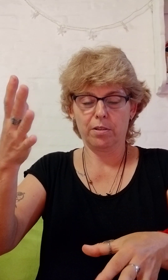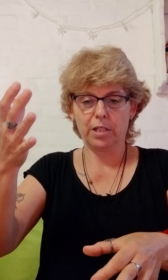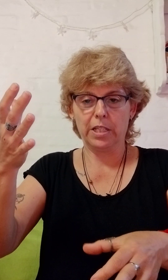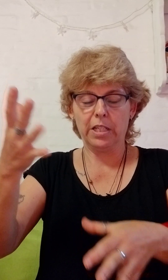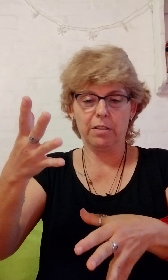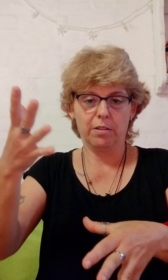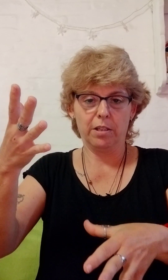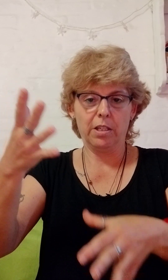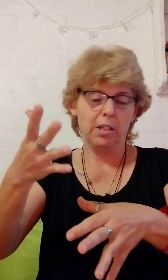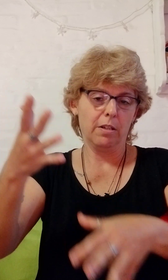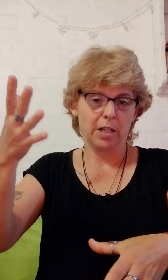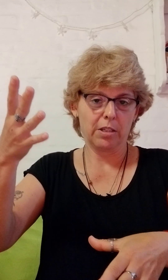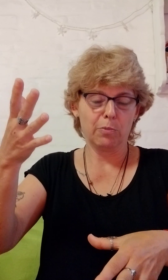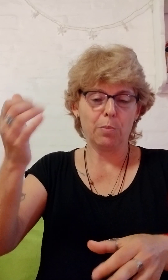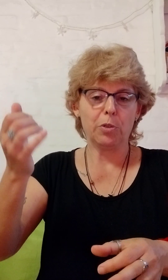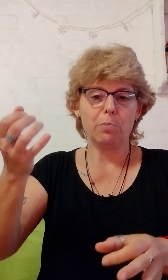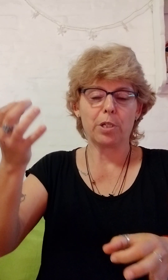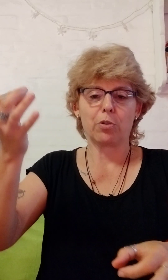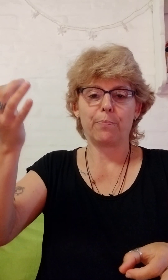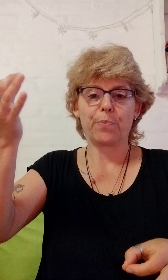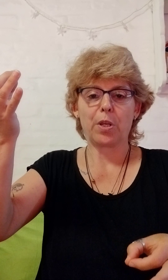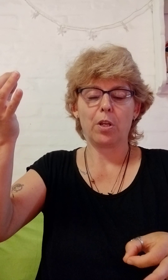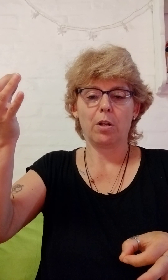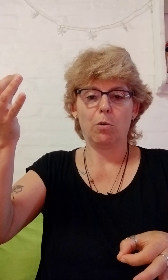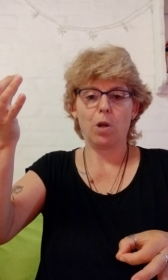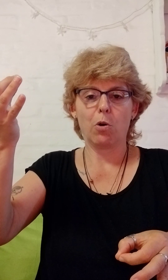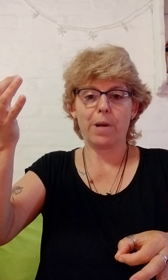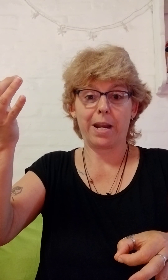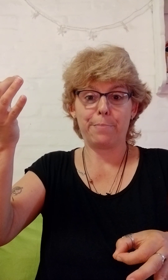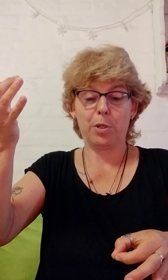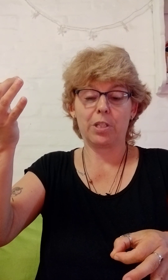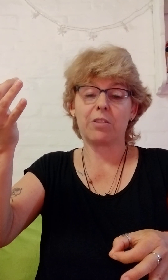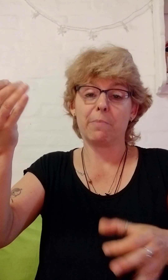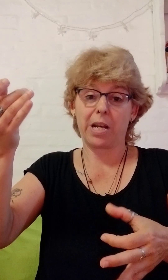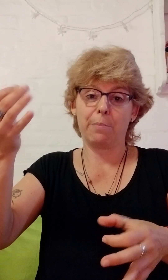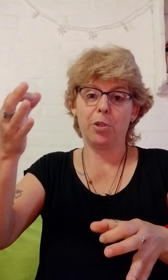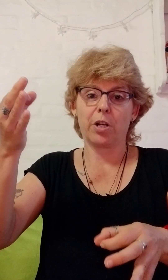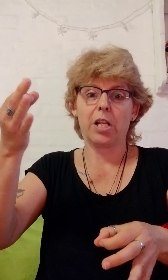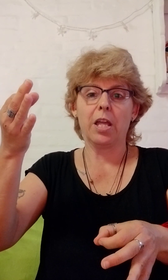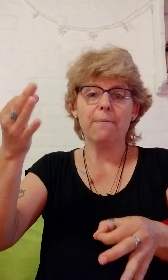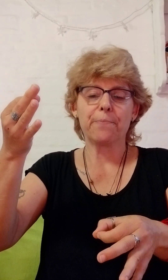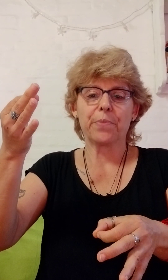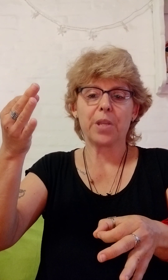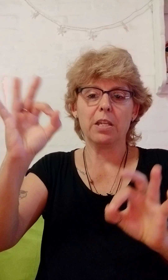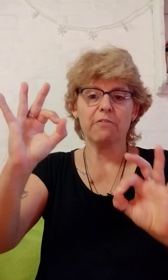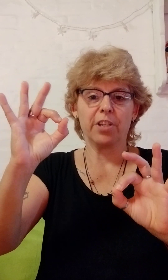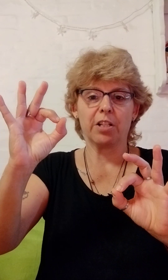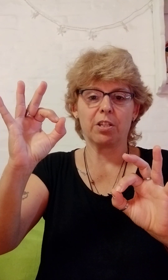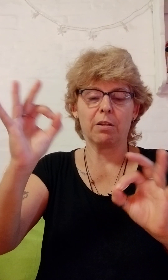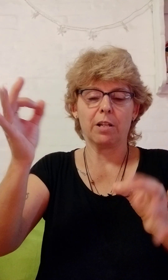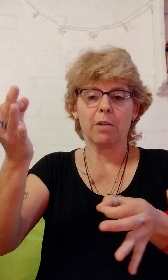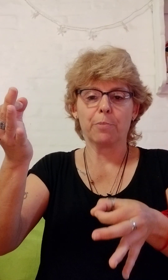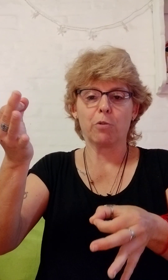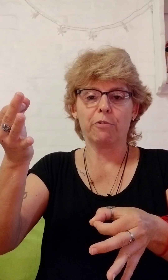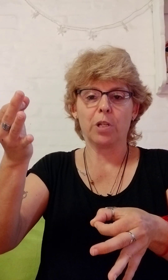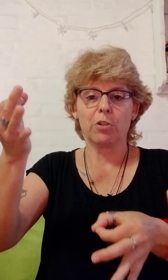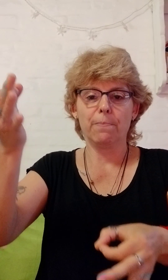Y. Y. Hace el movimiento inverso. Lo hago más rápido. Se hace más rápido en realidad. Ahí. Fíjense. La configuración.